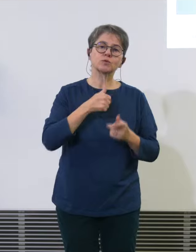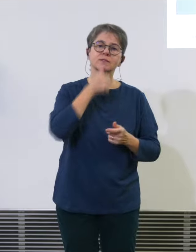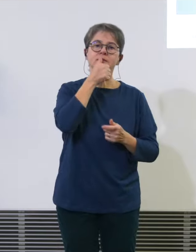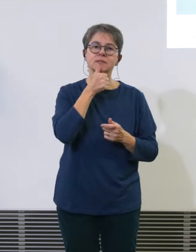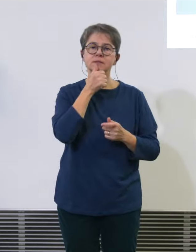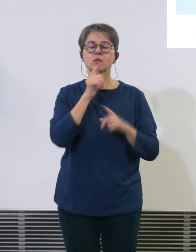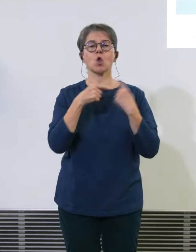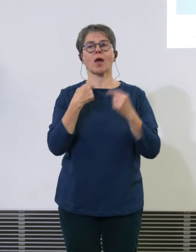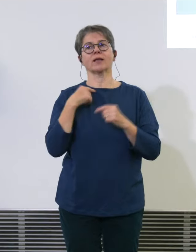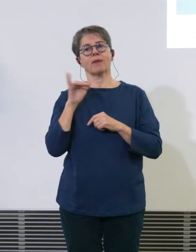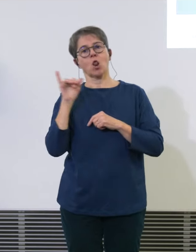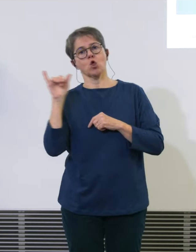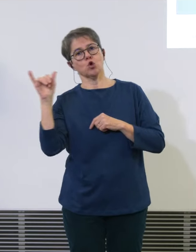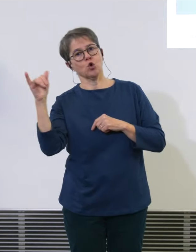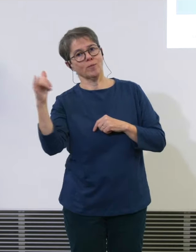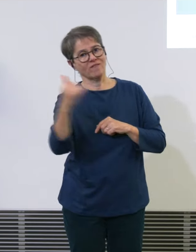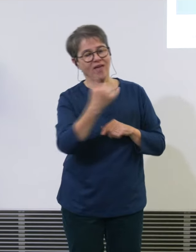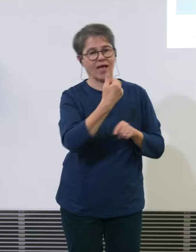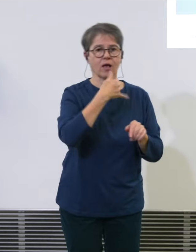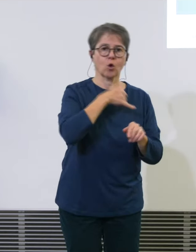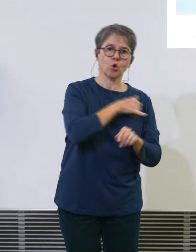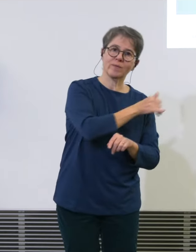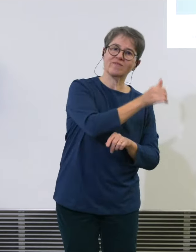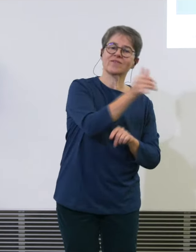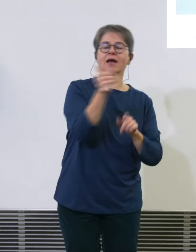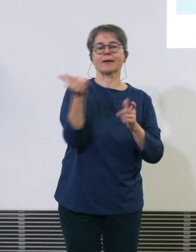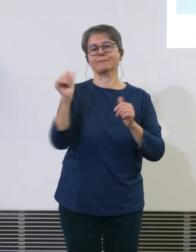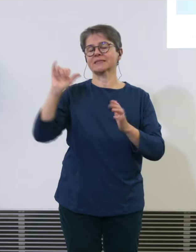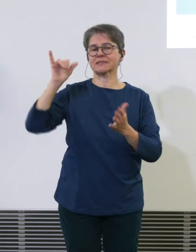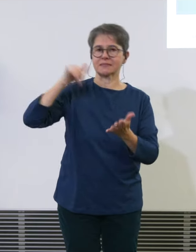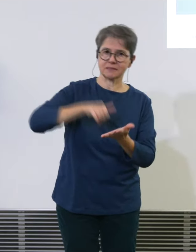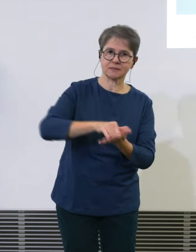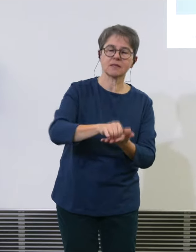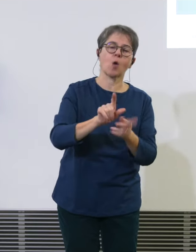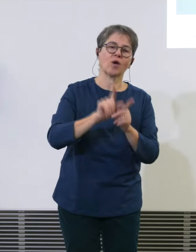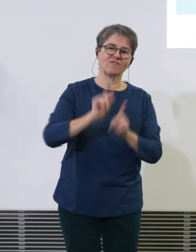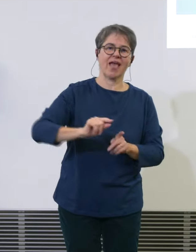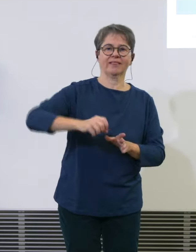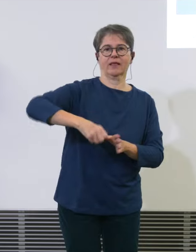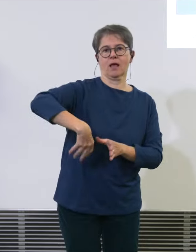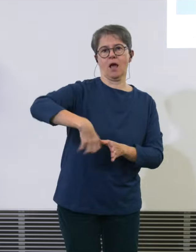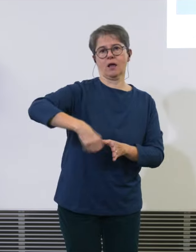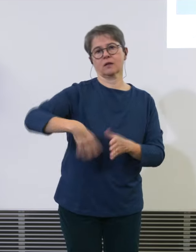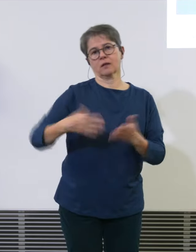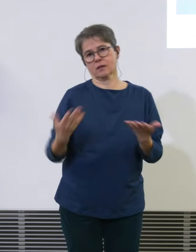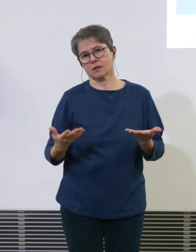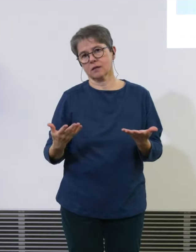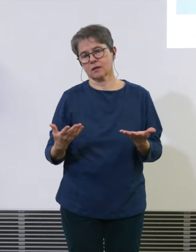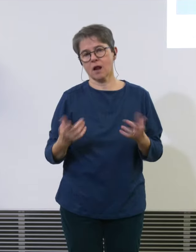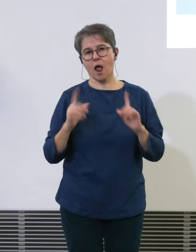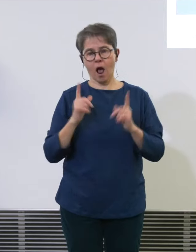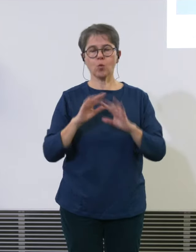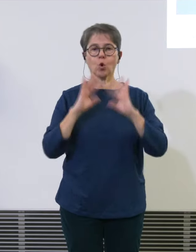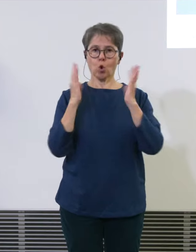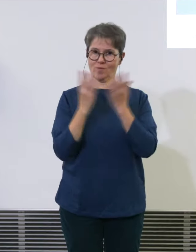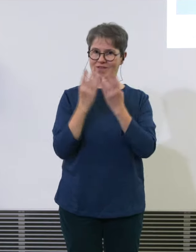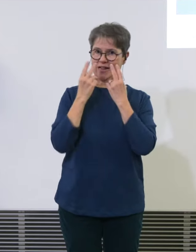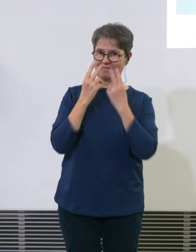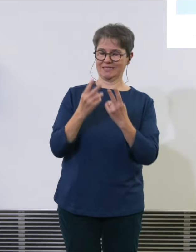Pisten mehr kreuzen dann stossen wir auch weniger Schadstoff aus also es ist auch aus Sicht der Umwelt deutlich nachhaltiger